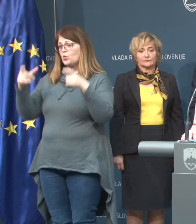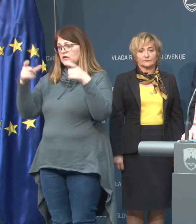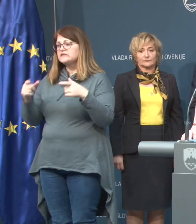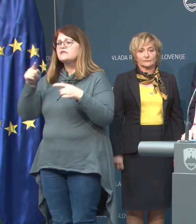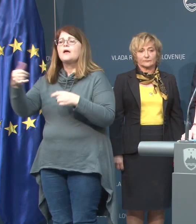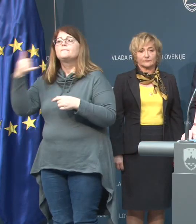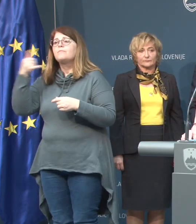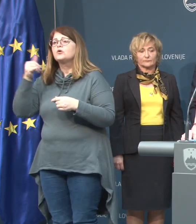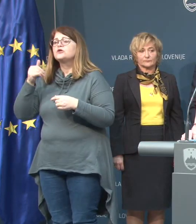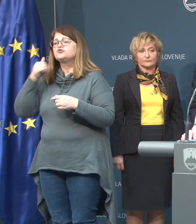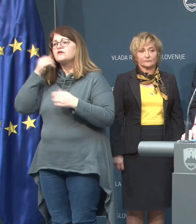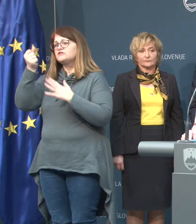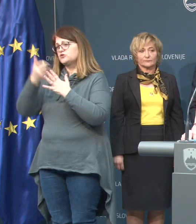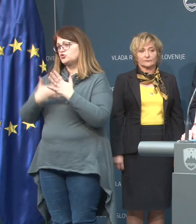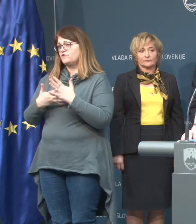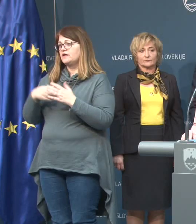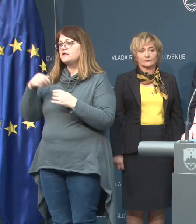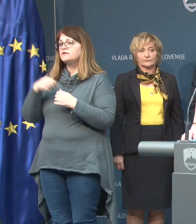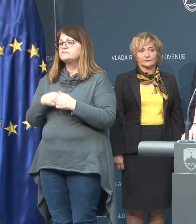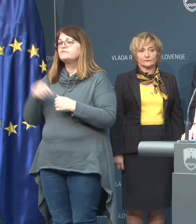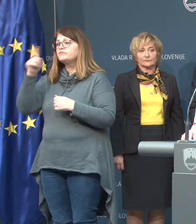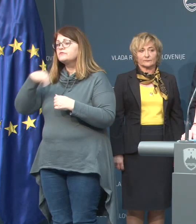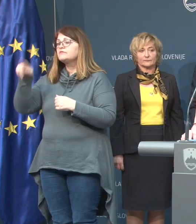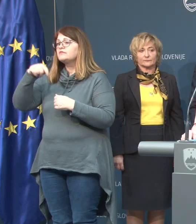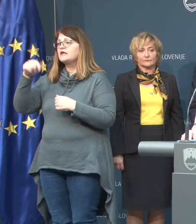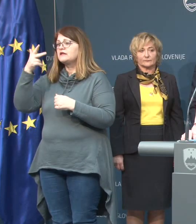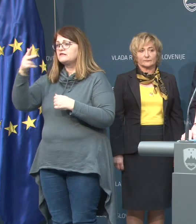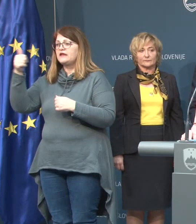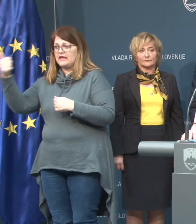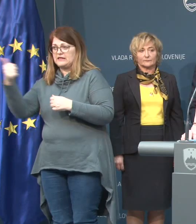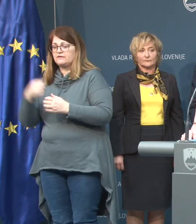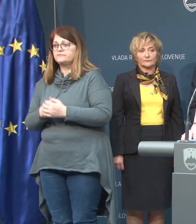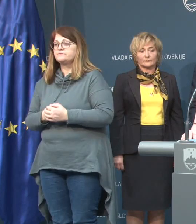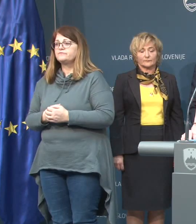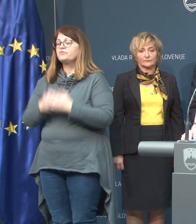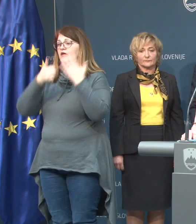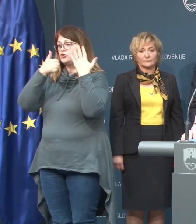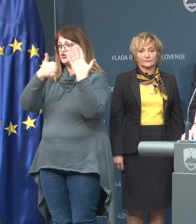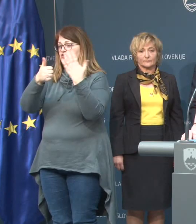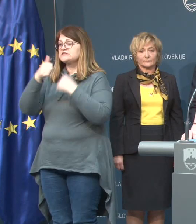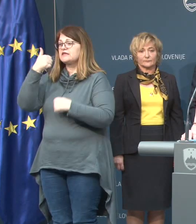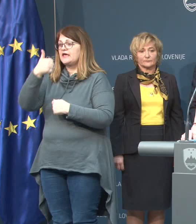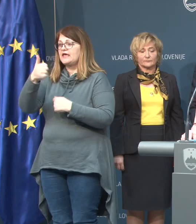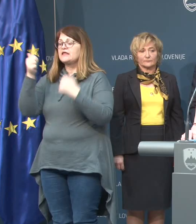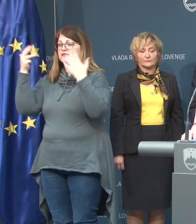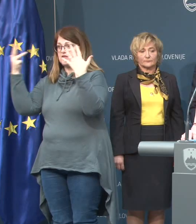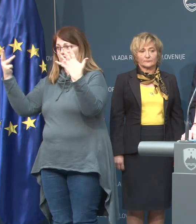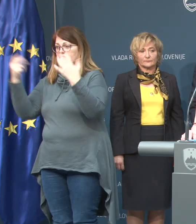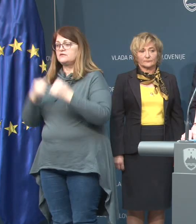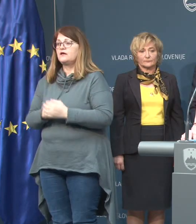da pokličejo na telefonsko številko 031 619